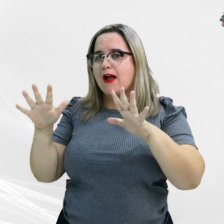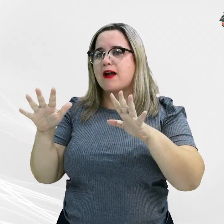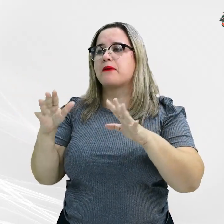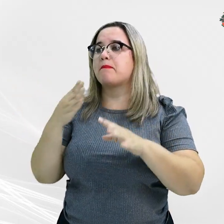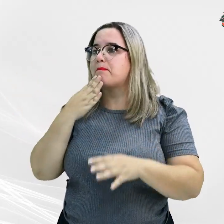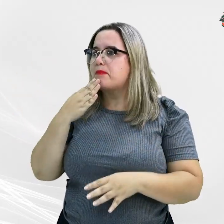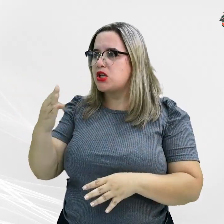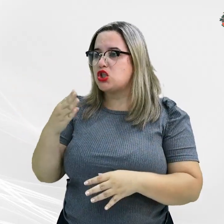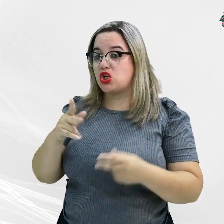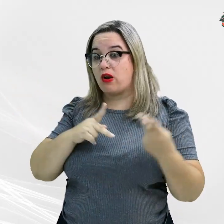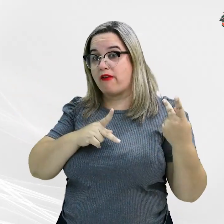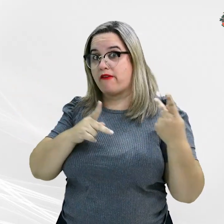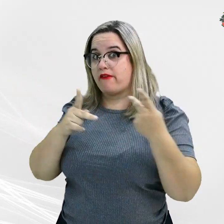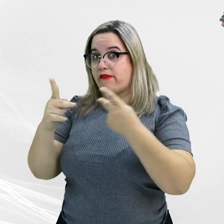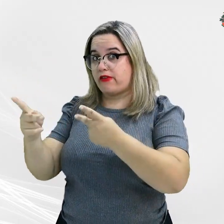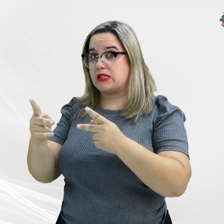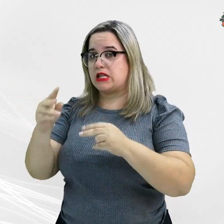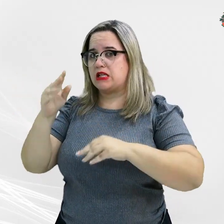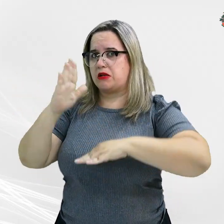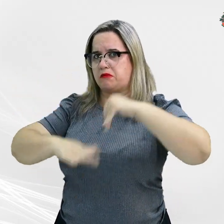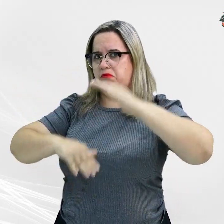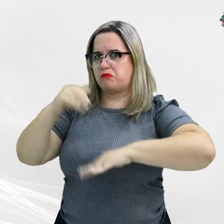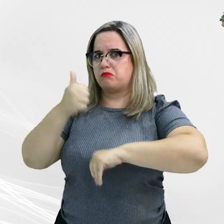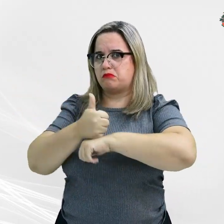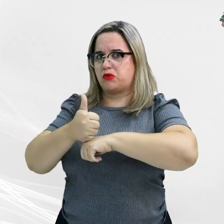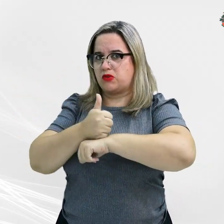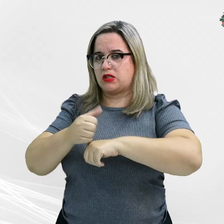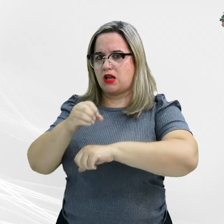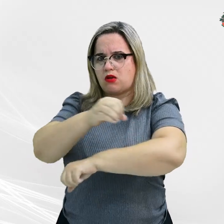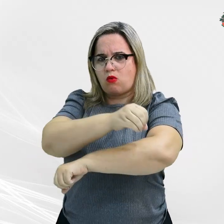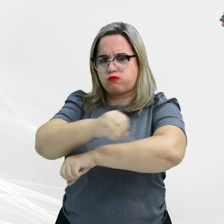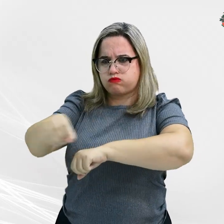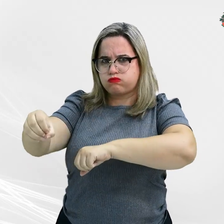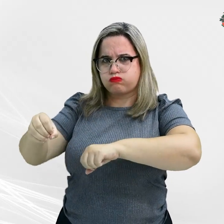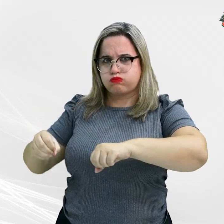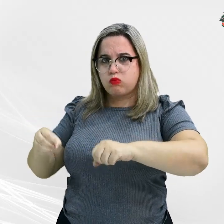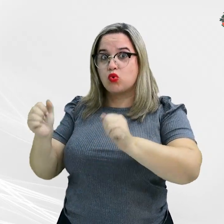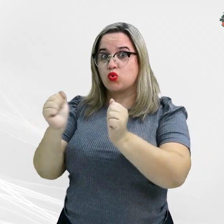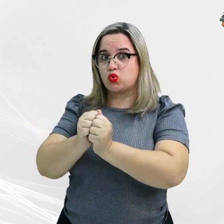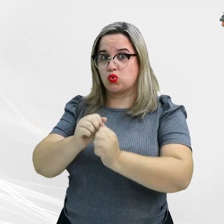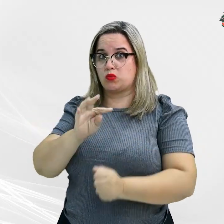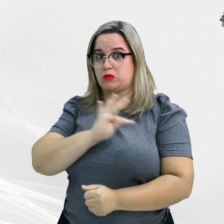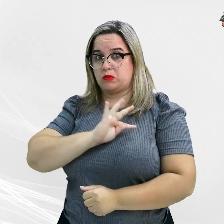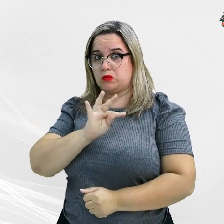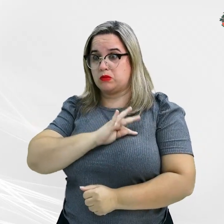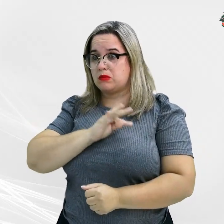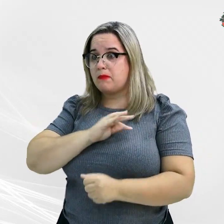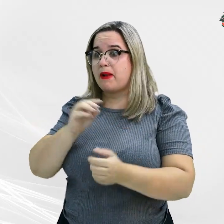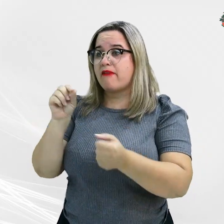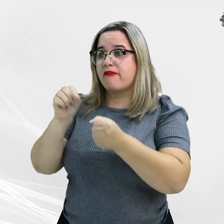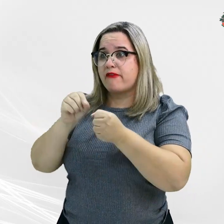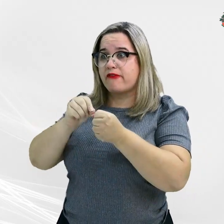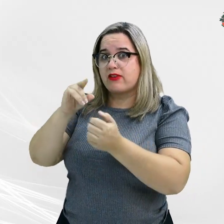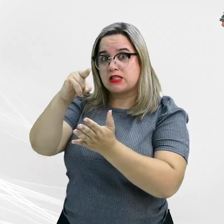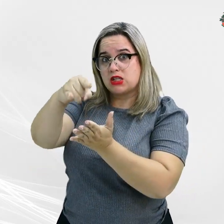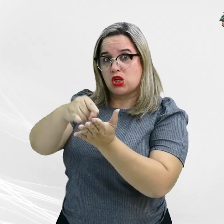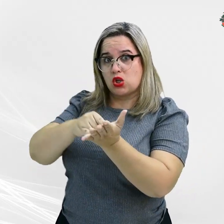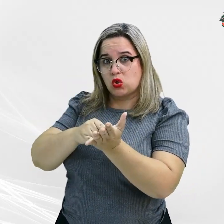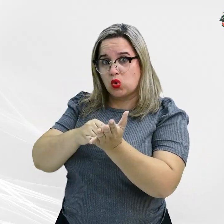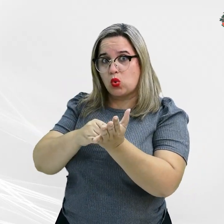a vistoria no local por técnicos e profissionais de engenharia para emitir laudo ratificando a aprovação do projeto técnico já apresentado